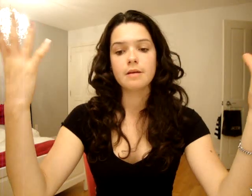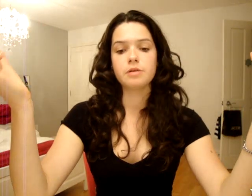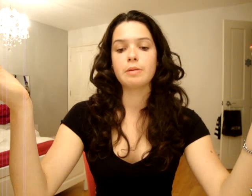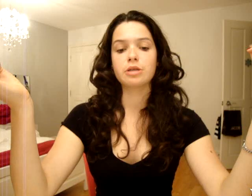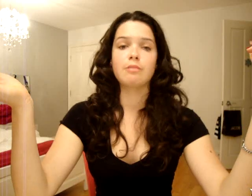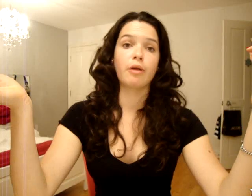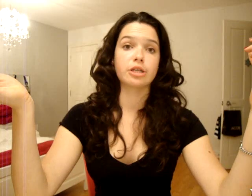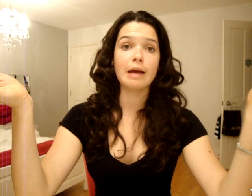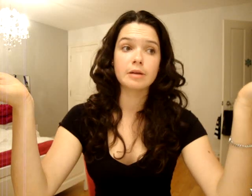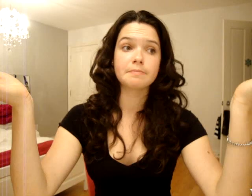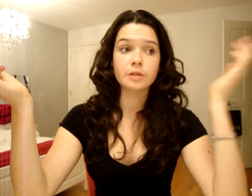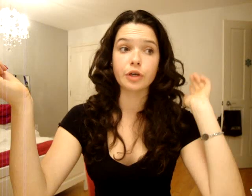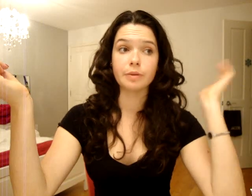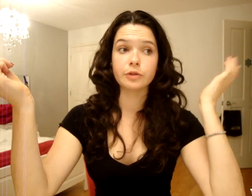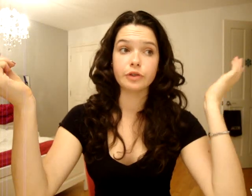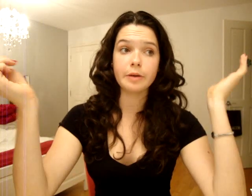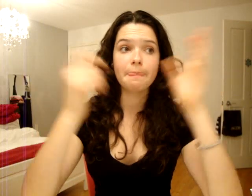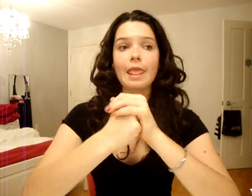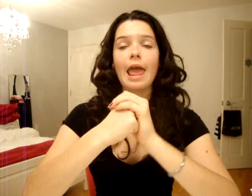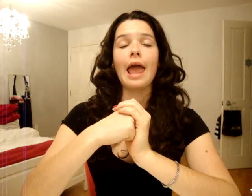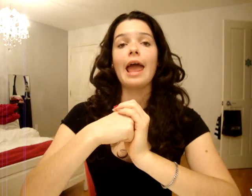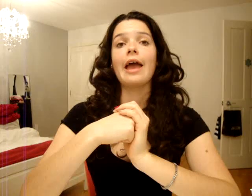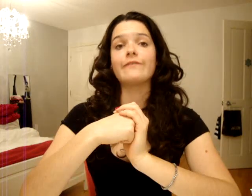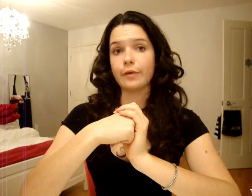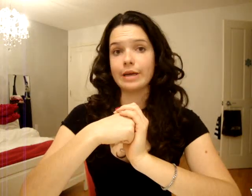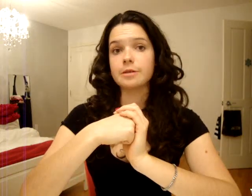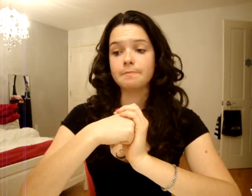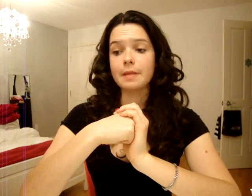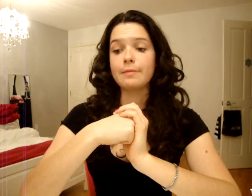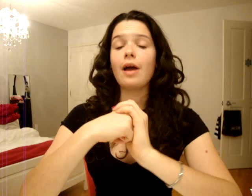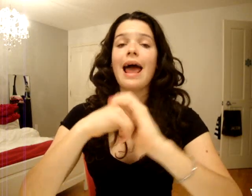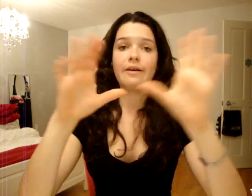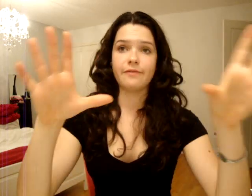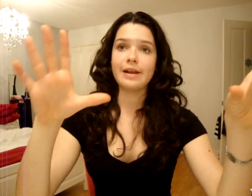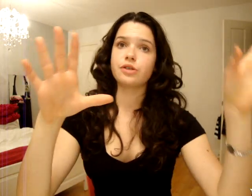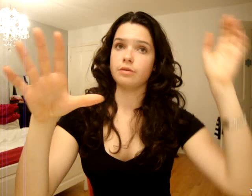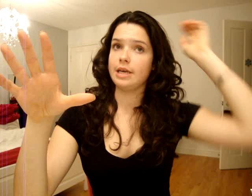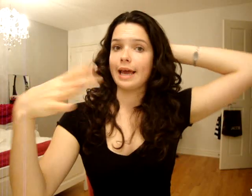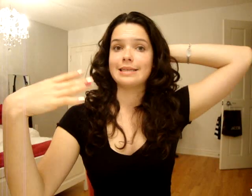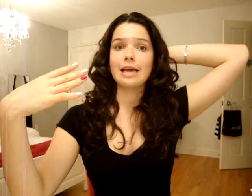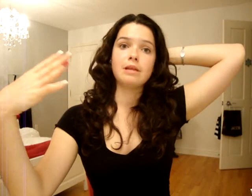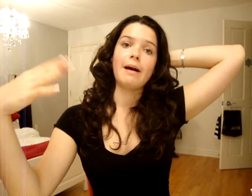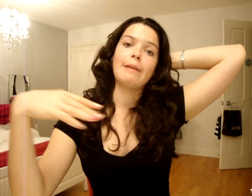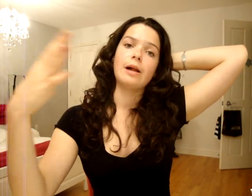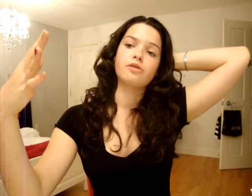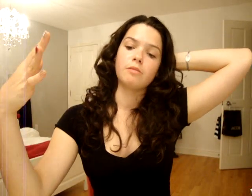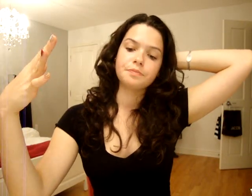Puis j'imagine que c'est plus raisonnable que ça. Fait que, ouais, c'est ça. Puis là, à la fin de la journée, il restait comme des balles à pas mal, tout le monde.